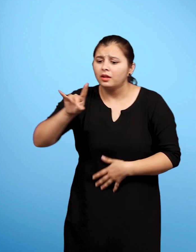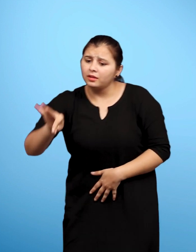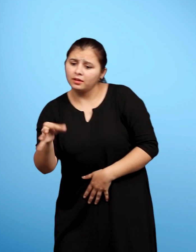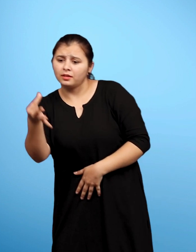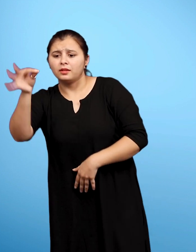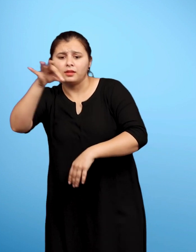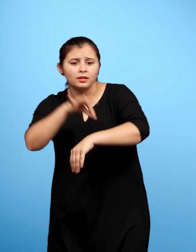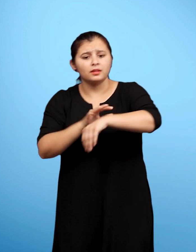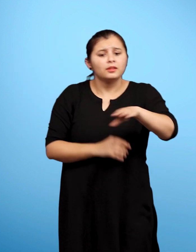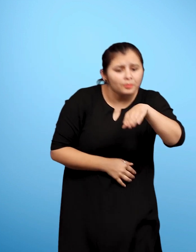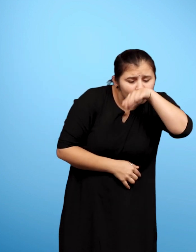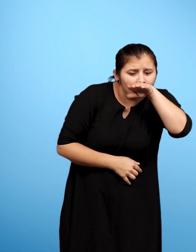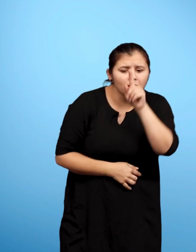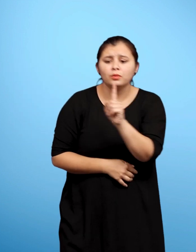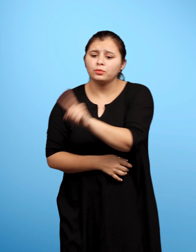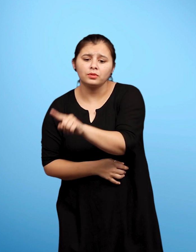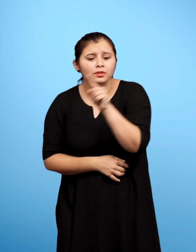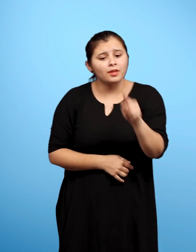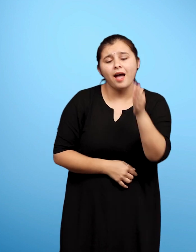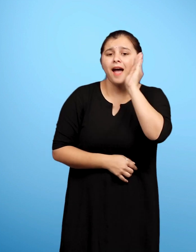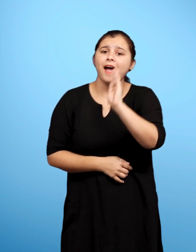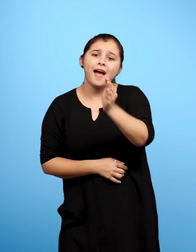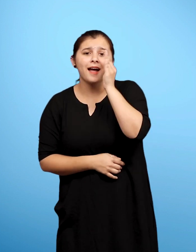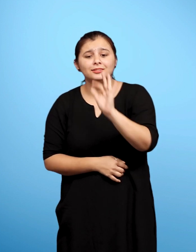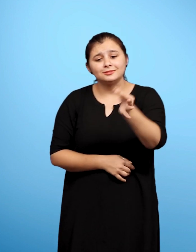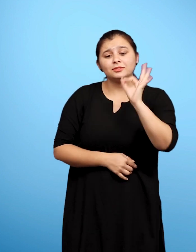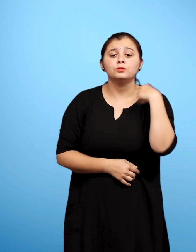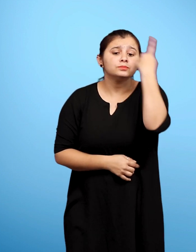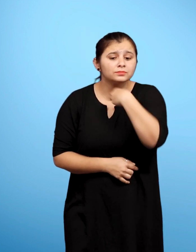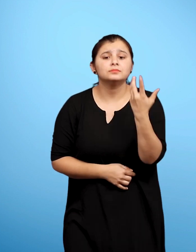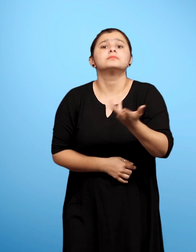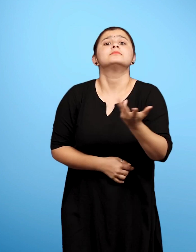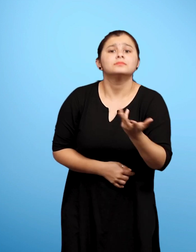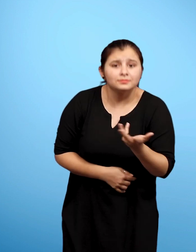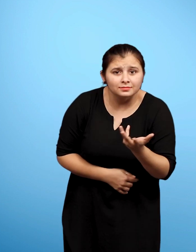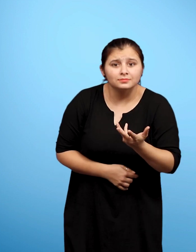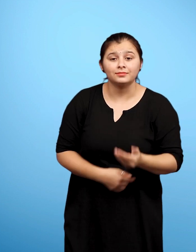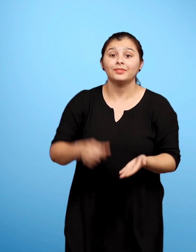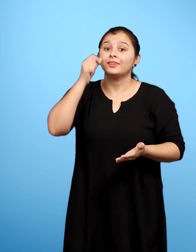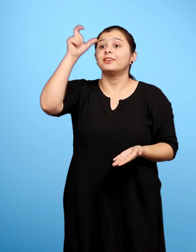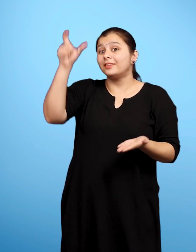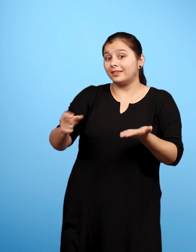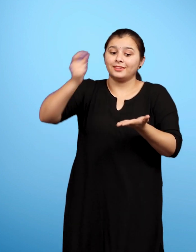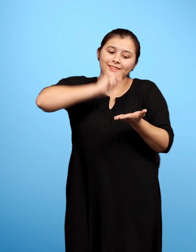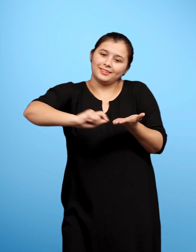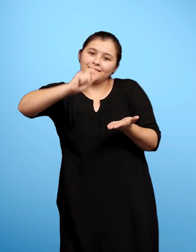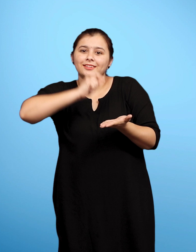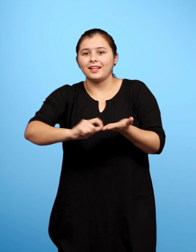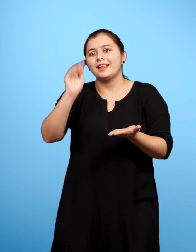बता सकोगे मच्छर और हाथी में से अच्छा गायक कौन है? कवी ने हसने हसाने